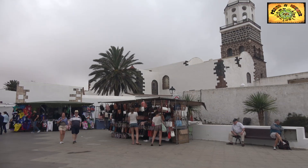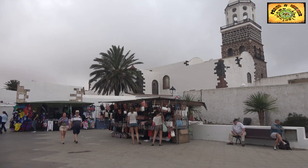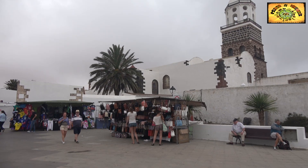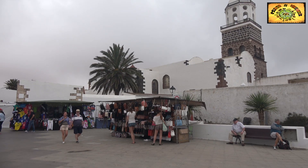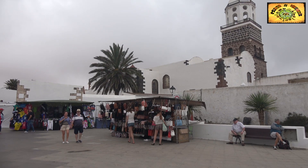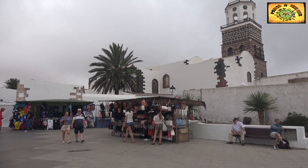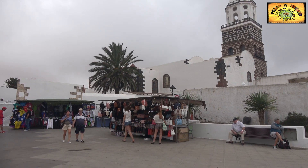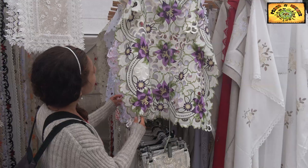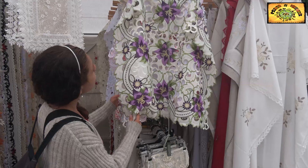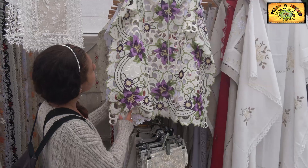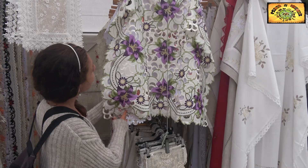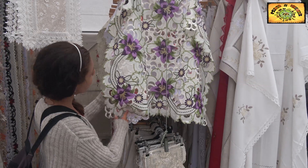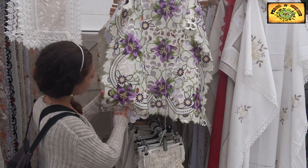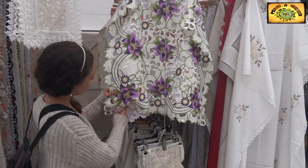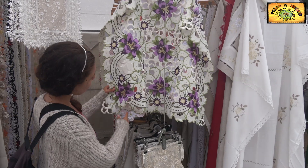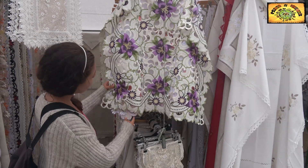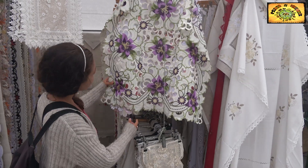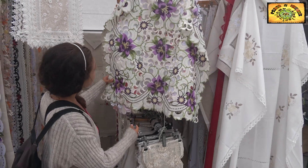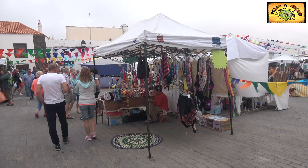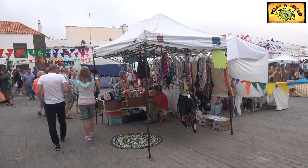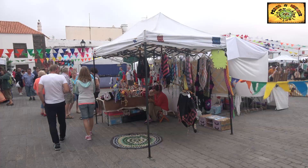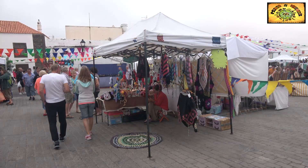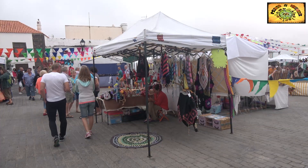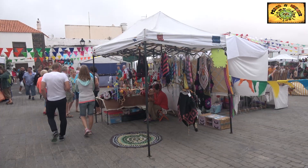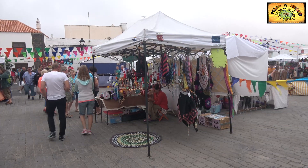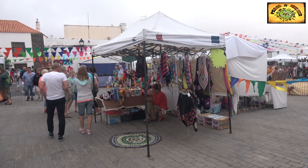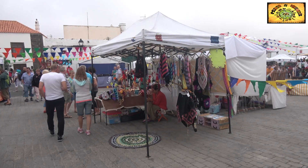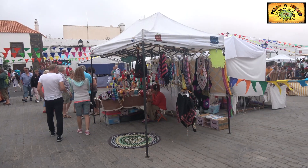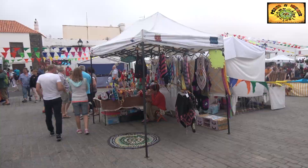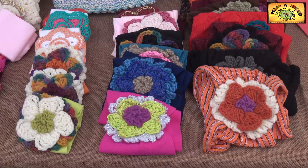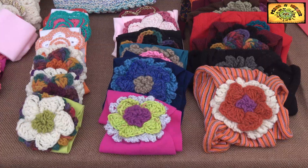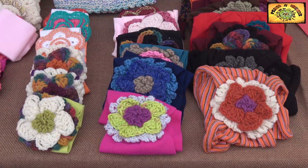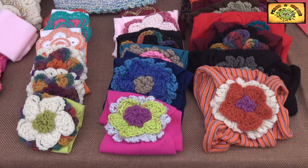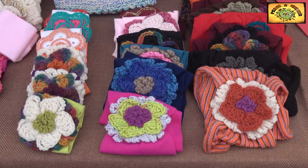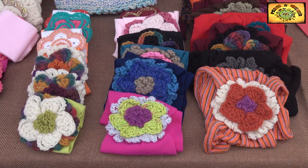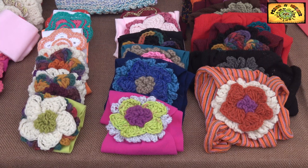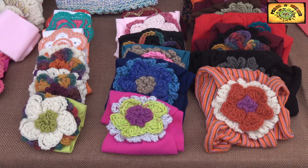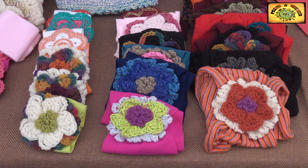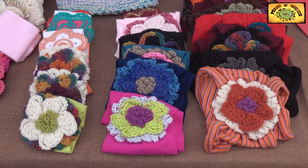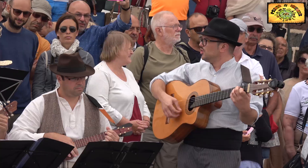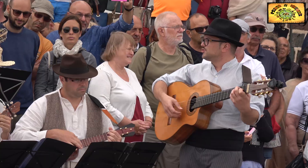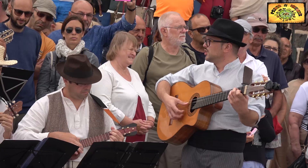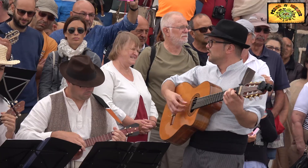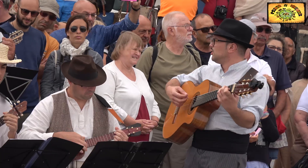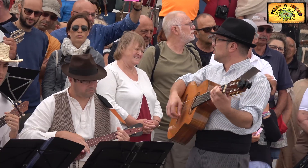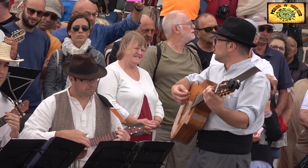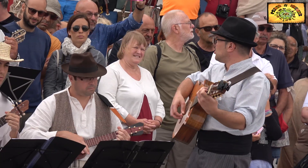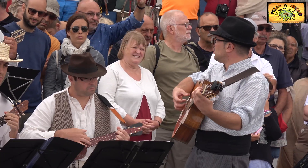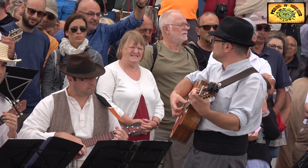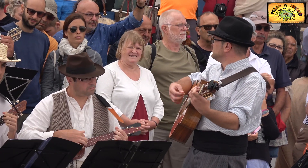puestos, de comida, de puestos de artesanos. Es que de aquí vais encontrar un montón de vida, música. Y además la música, encontramos algo muy